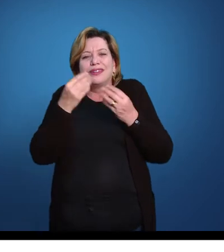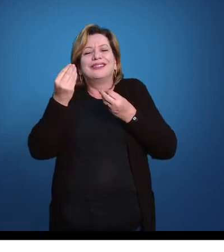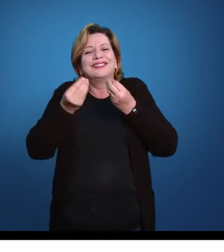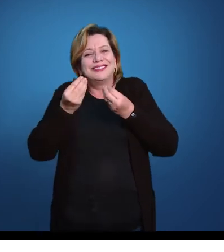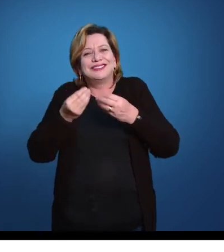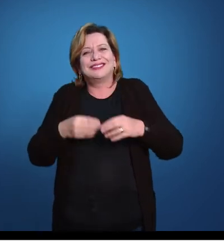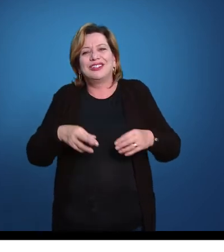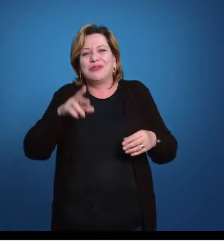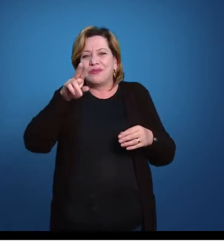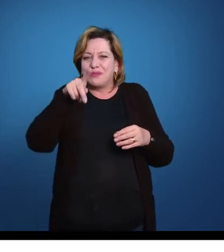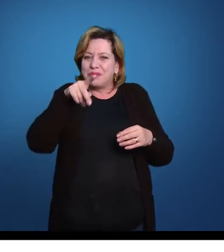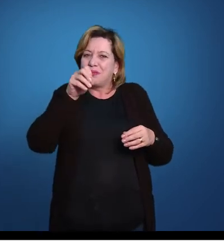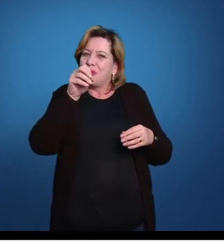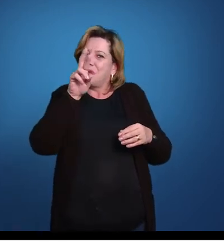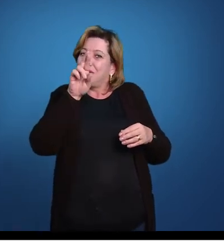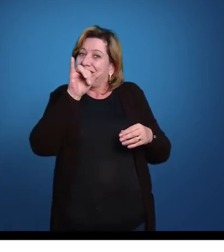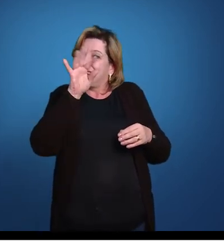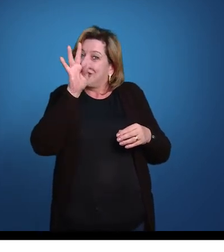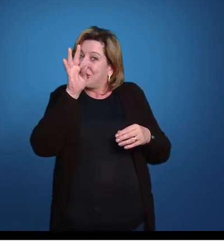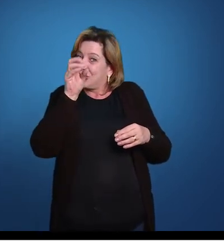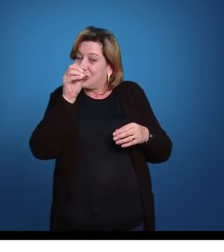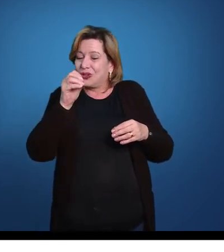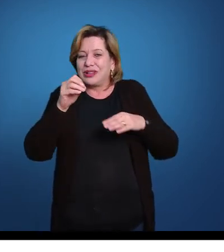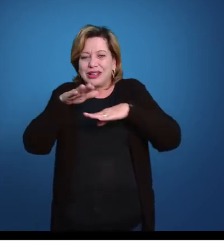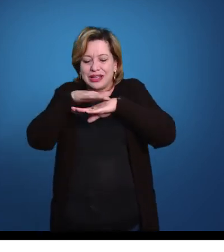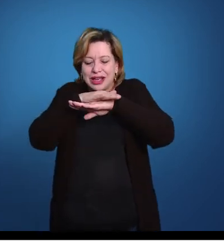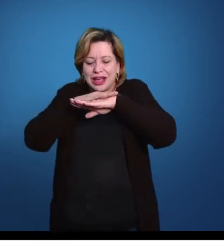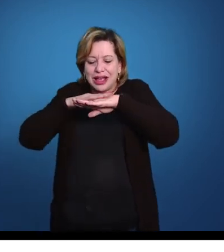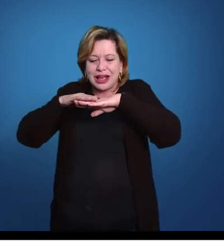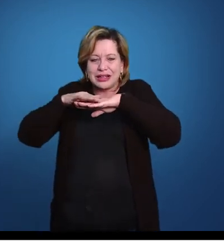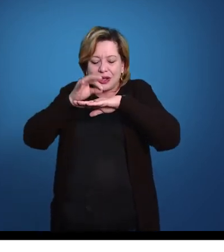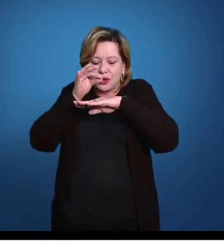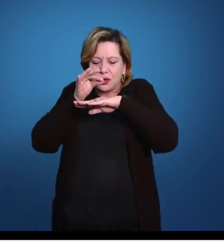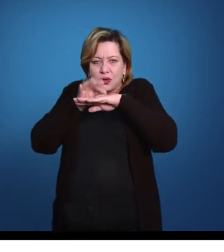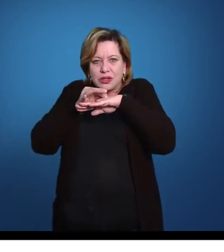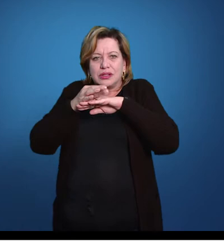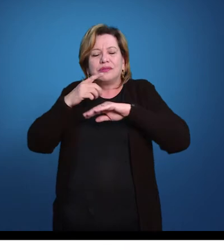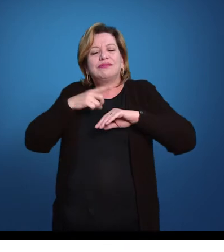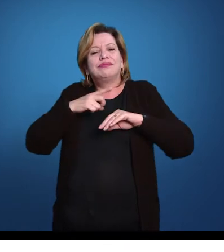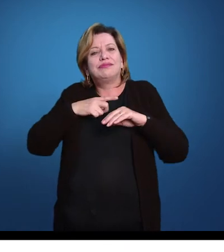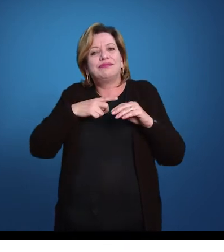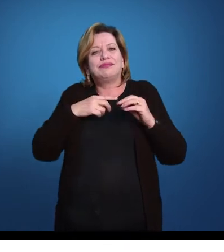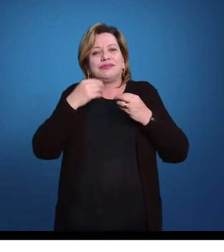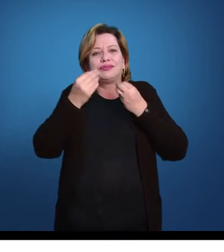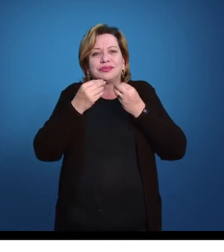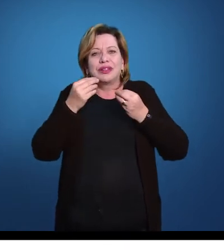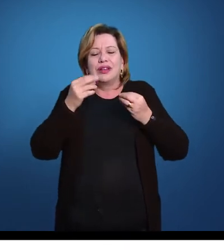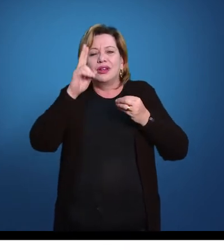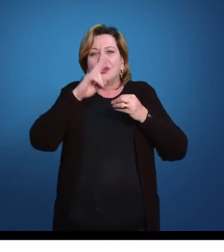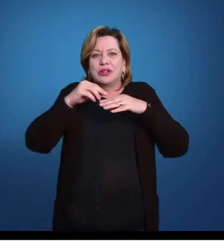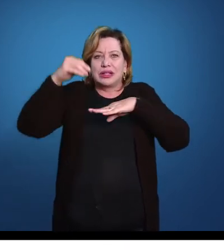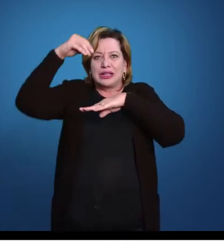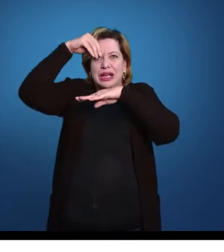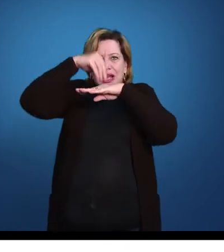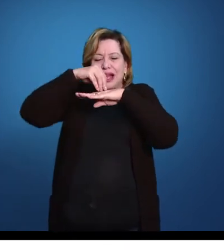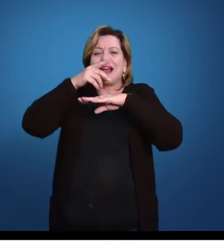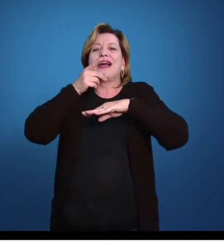ele é um poro que tem na superfície do corpo do animal, na região a boral, e ele é a entrada de água para o sistema ambulacral.